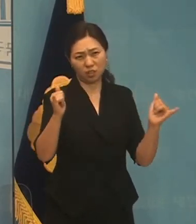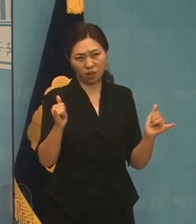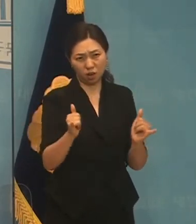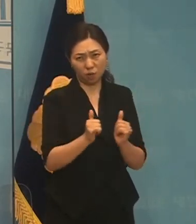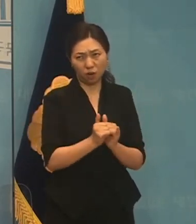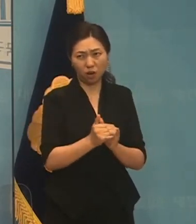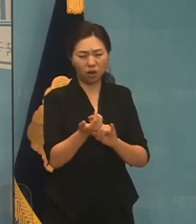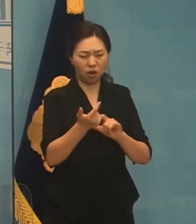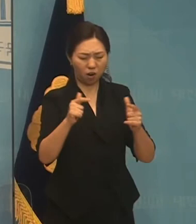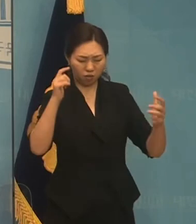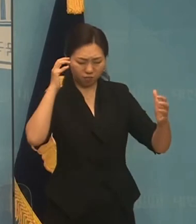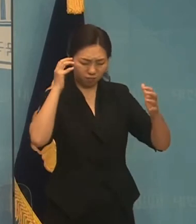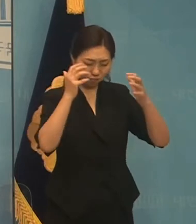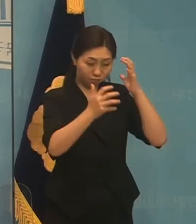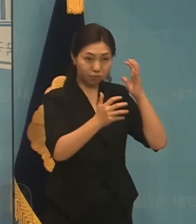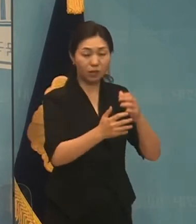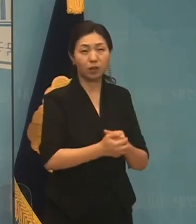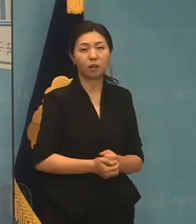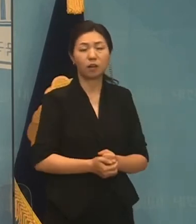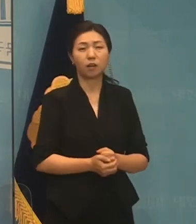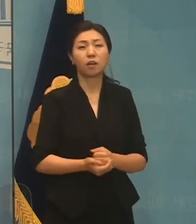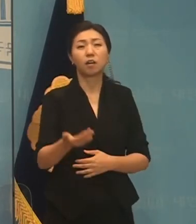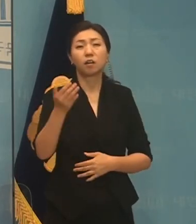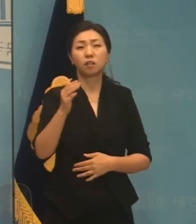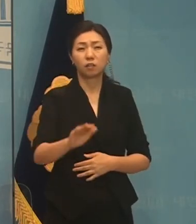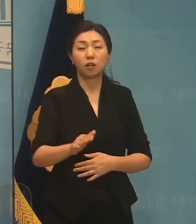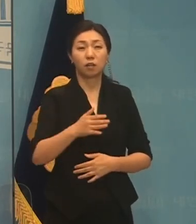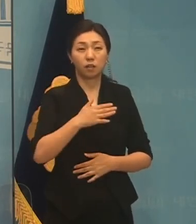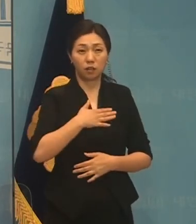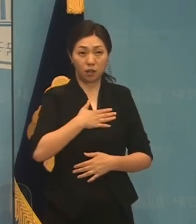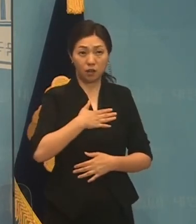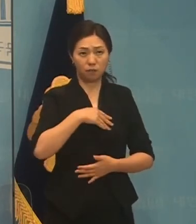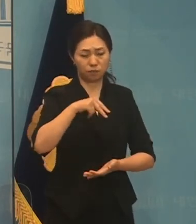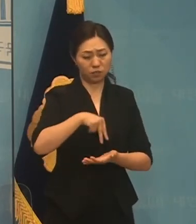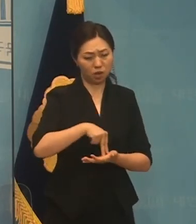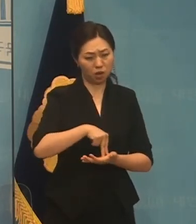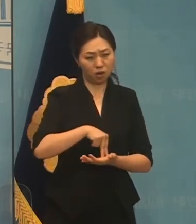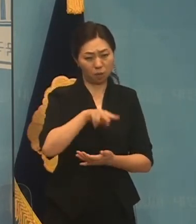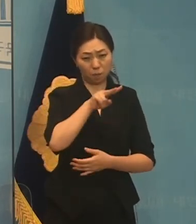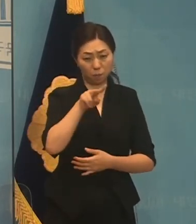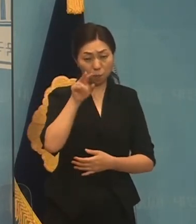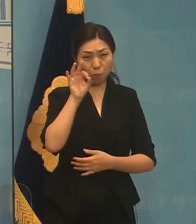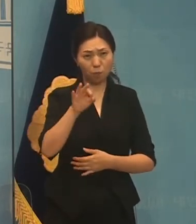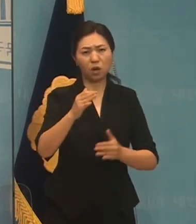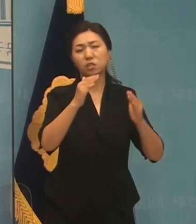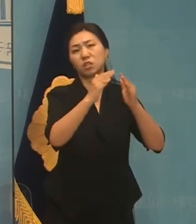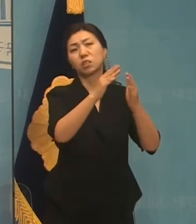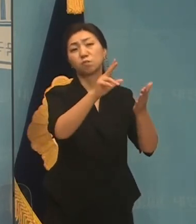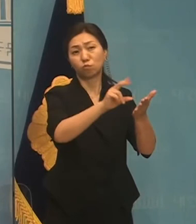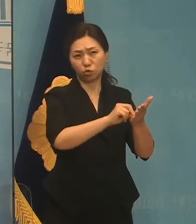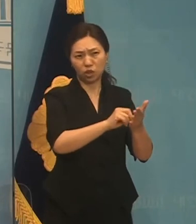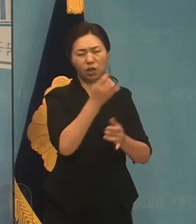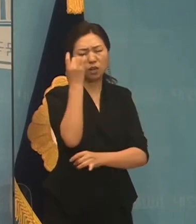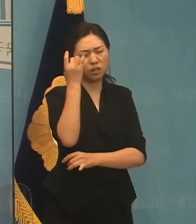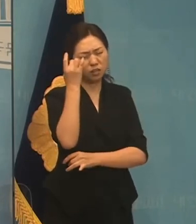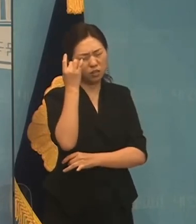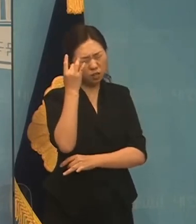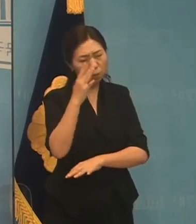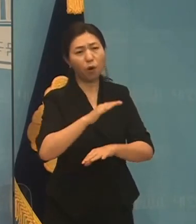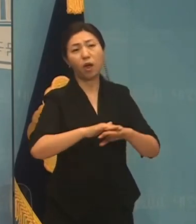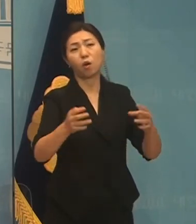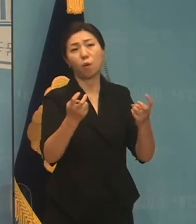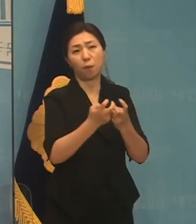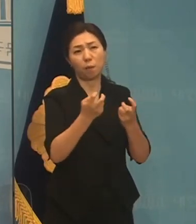발소란에 빠져 있습니다. 그러나 제가 보기로는 그 누구도 주택문제의 근본적인 해법을